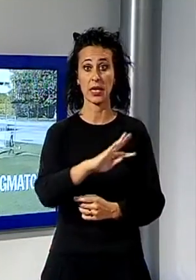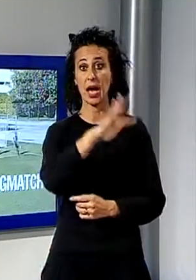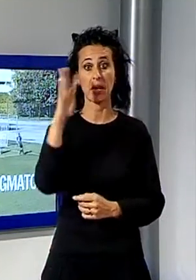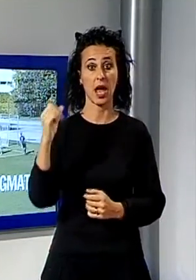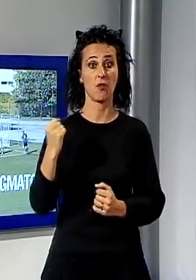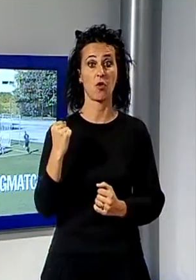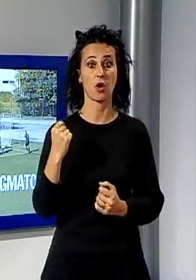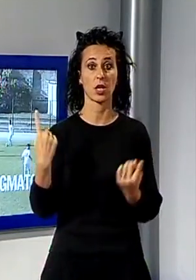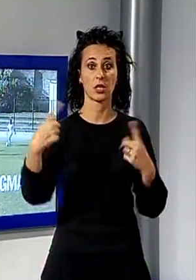tapolista.